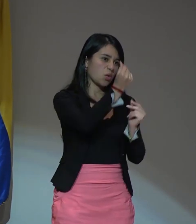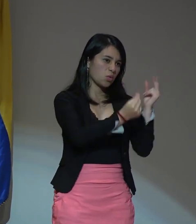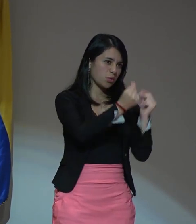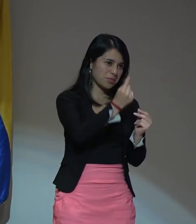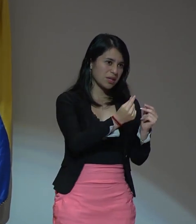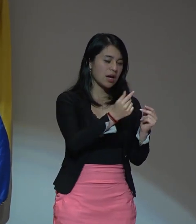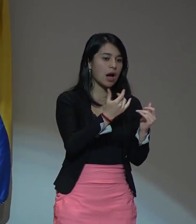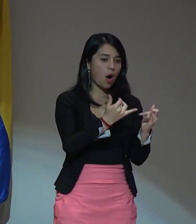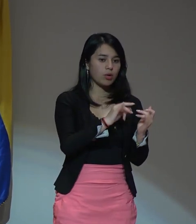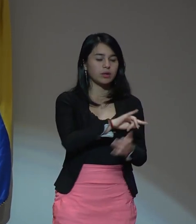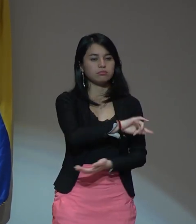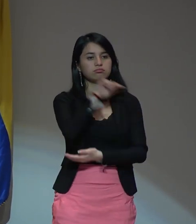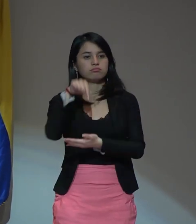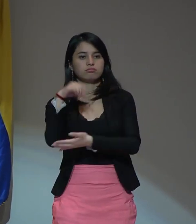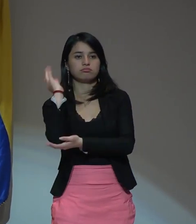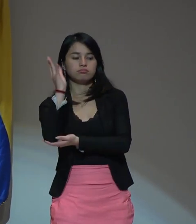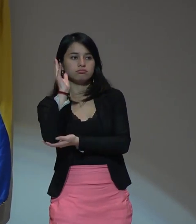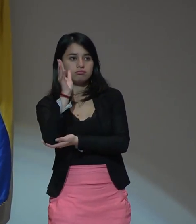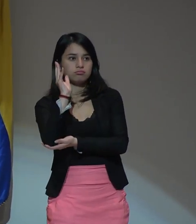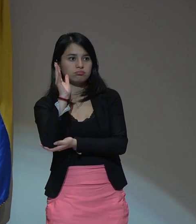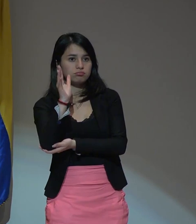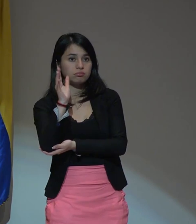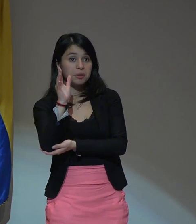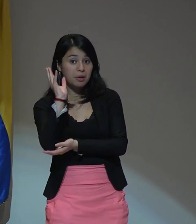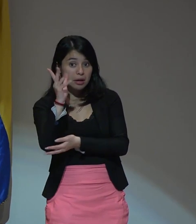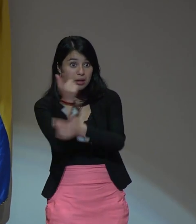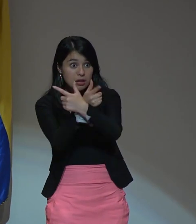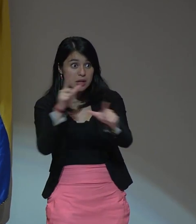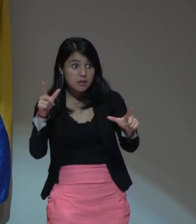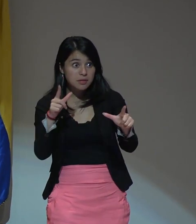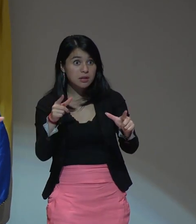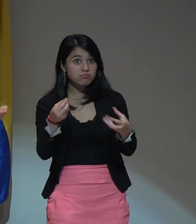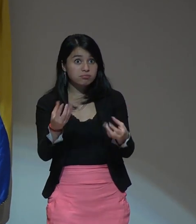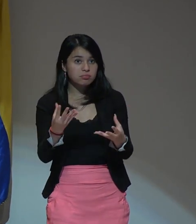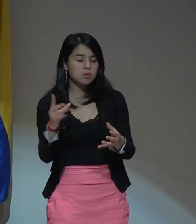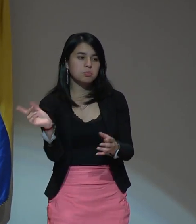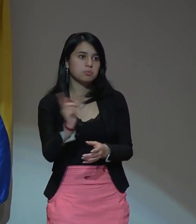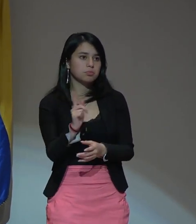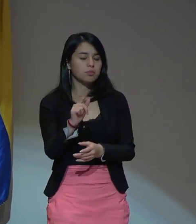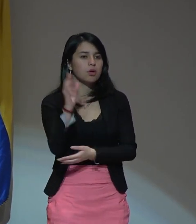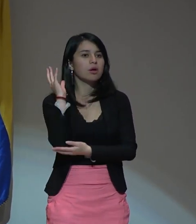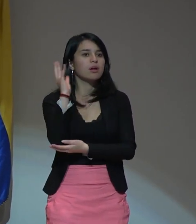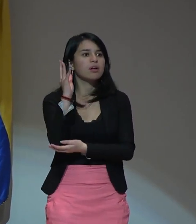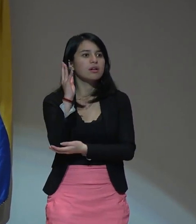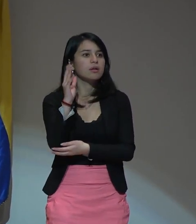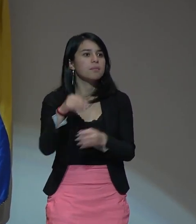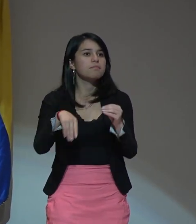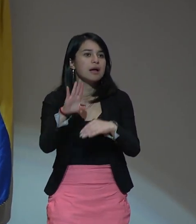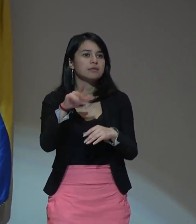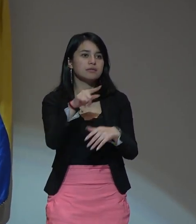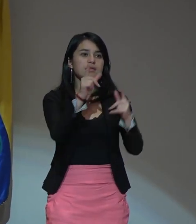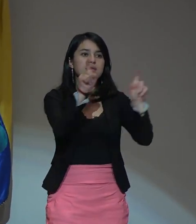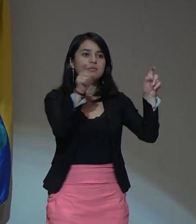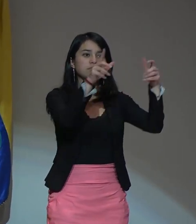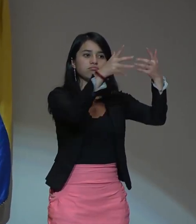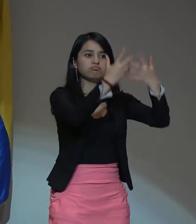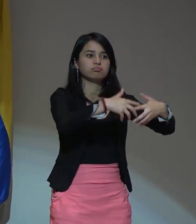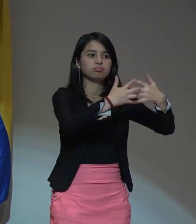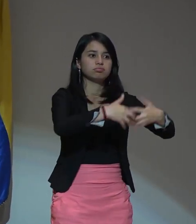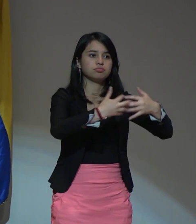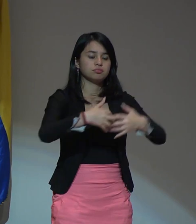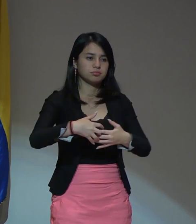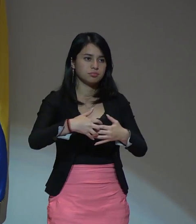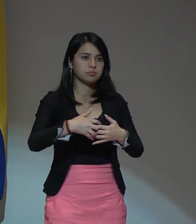cátedras que ya no son libres sino son cátedras de la industria. Entonces